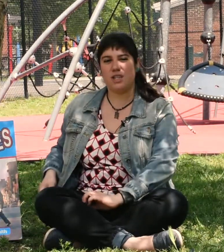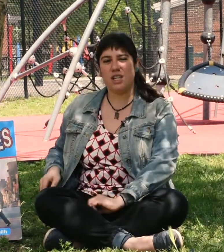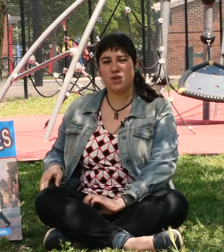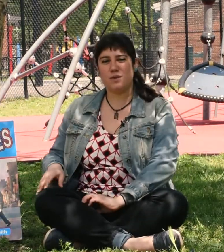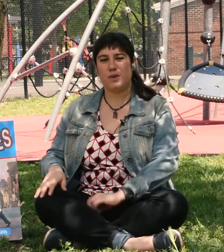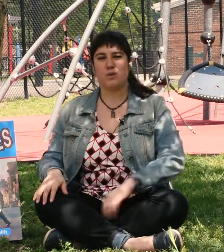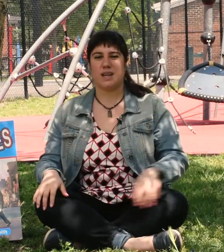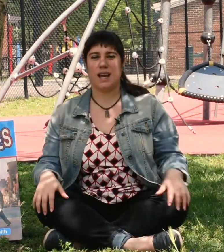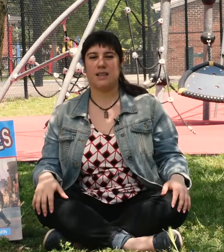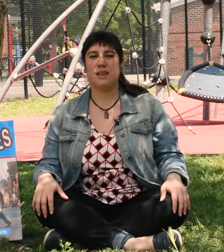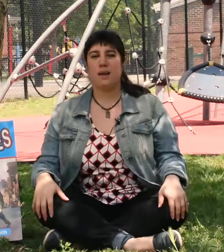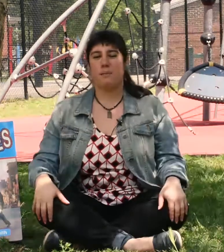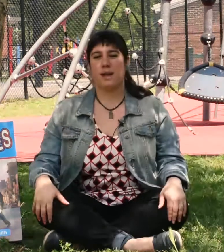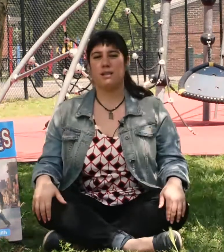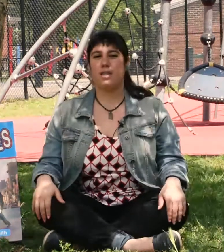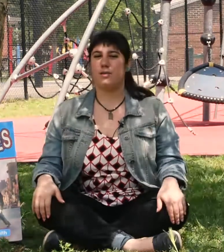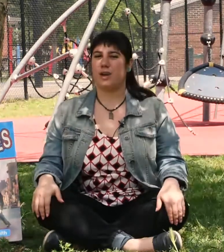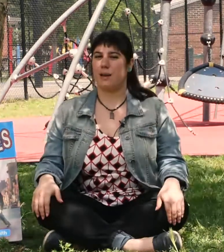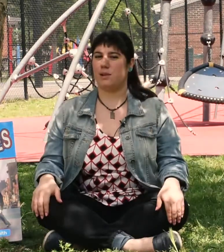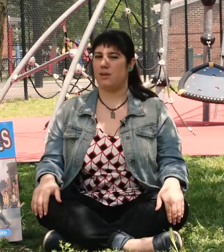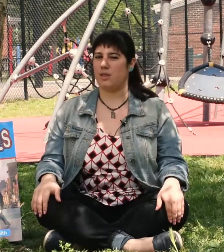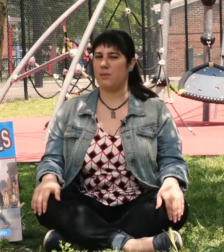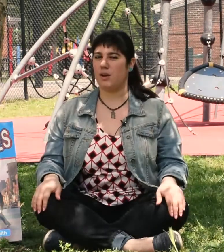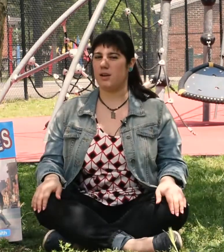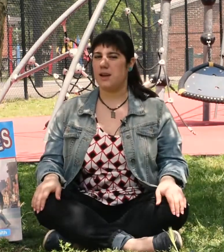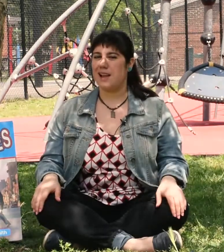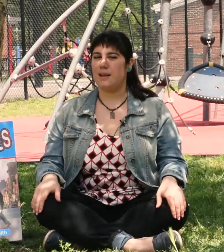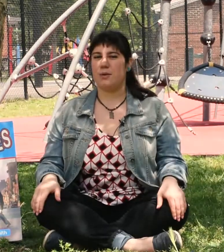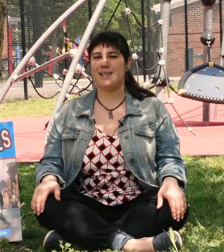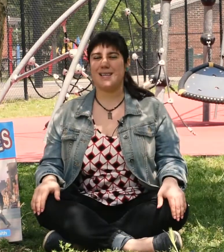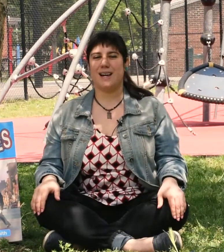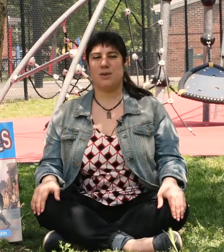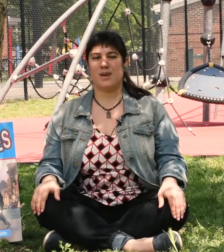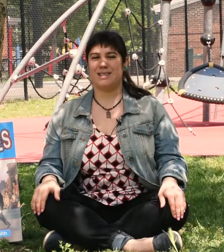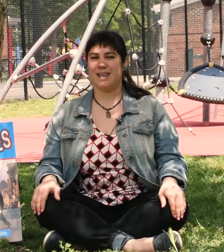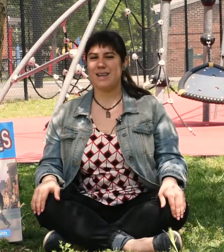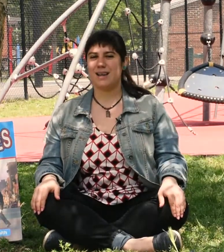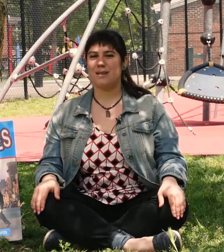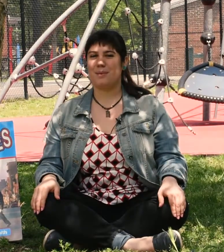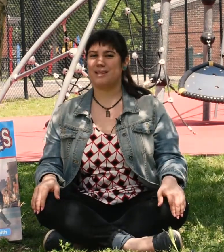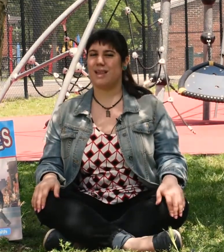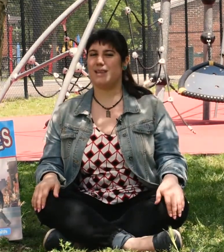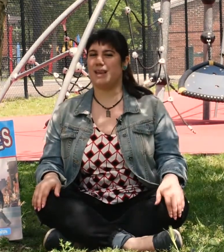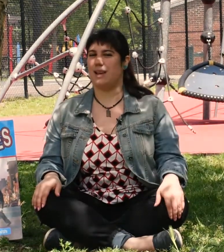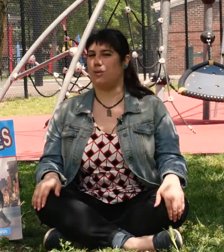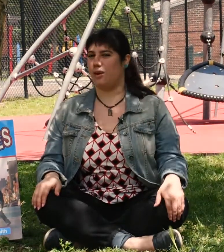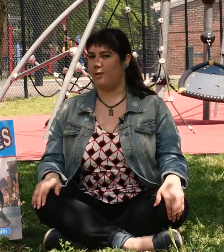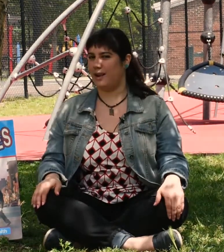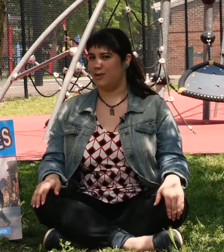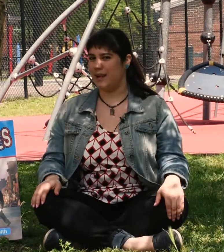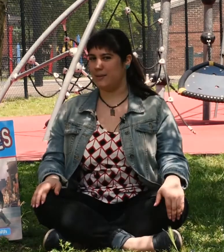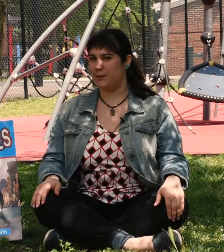enseñarles algunas señas basadas en el vocabulario del libro Les voy a enseñar algunas señas basadas en el vocabulario del libro